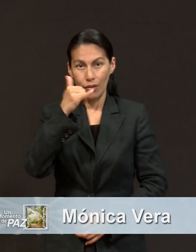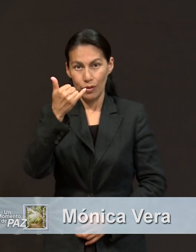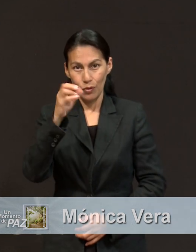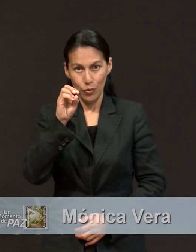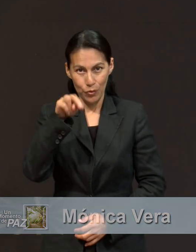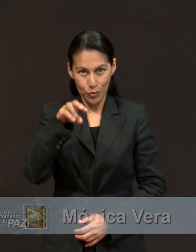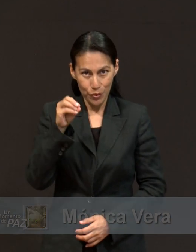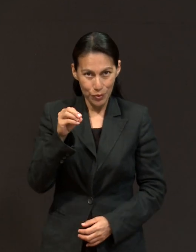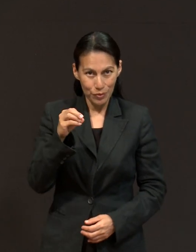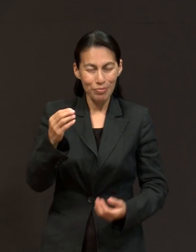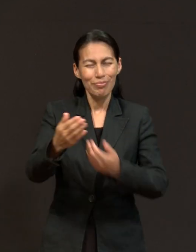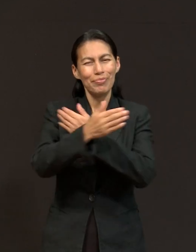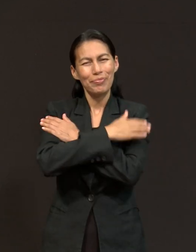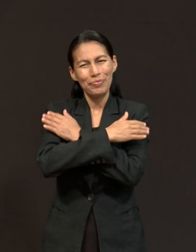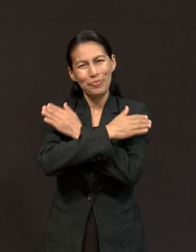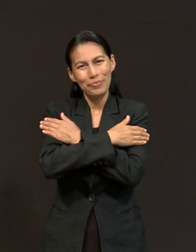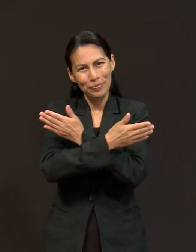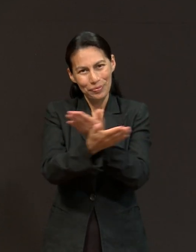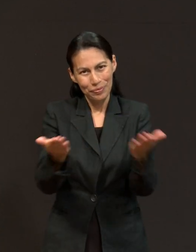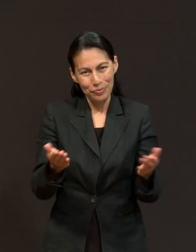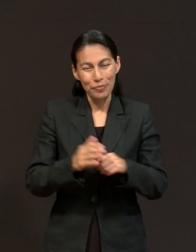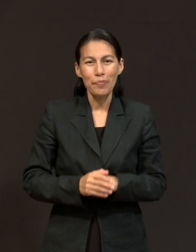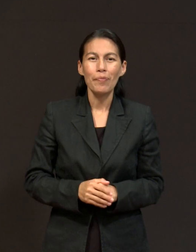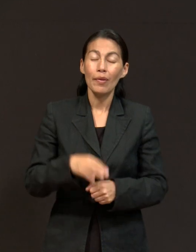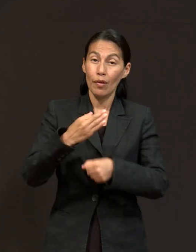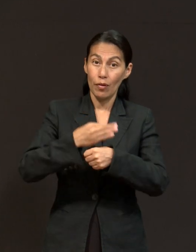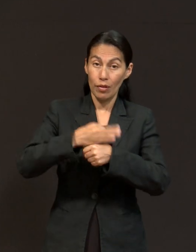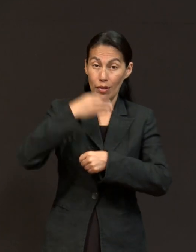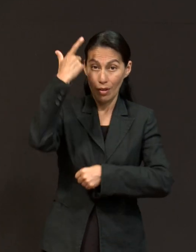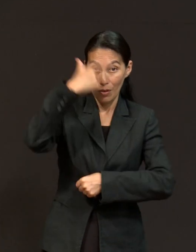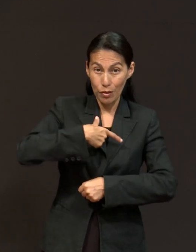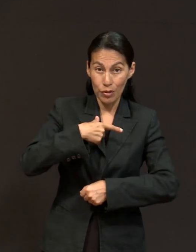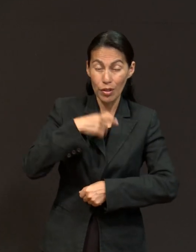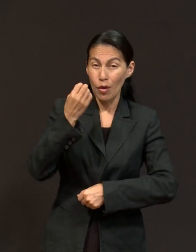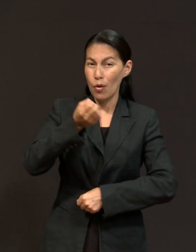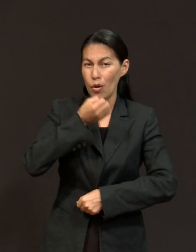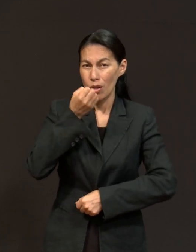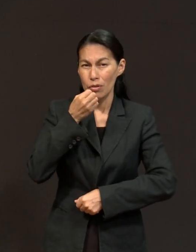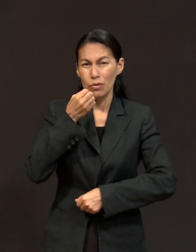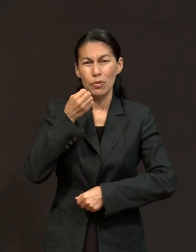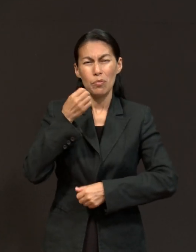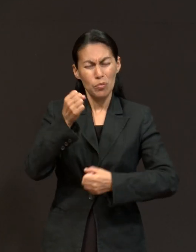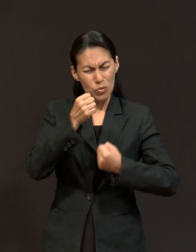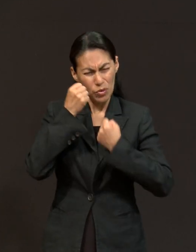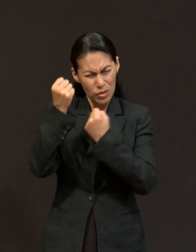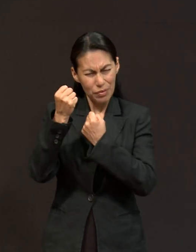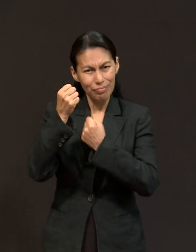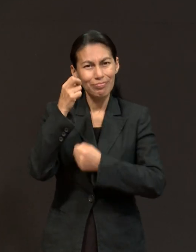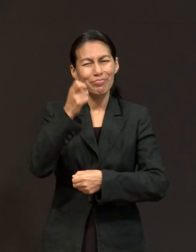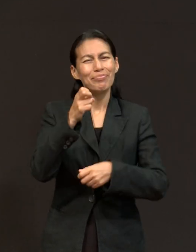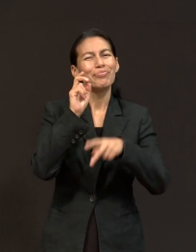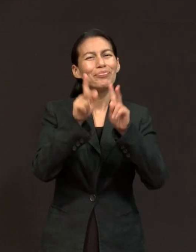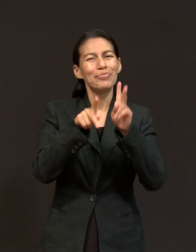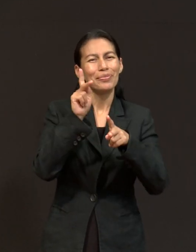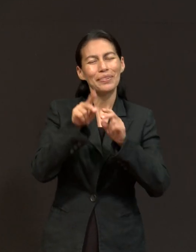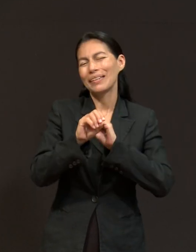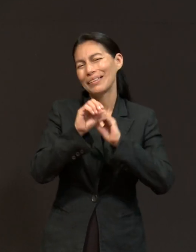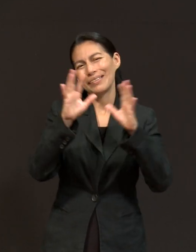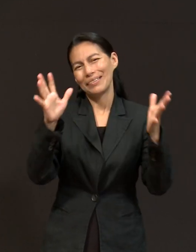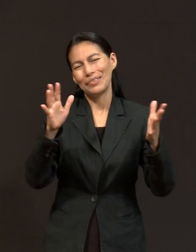Esta noche vamos a platicar acerca del poder de la oración, desde luego. Muchas personas piensan